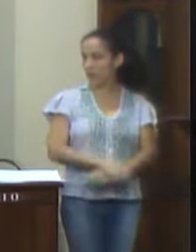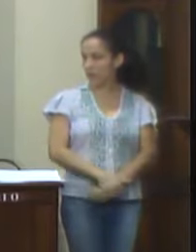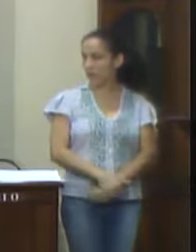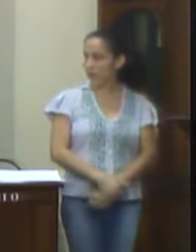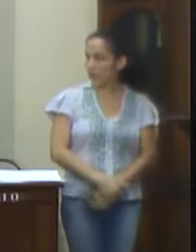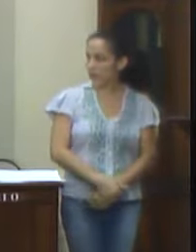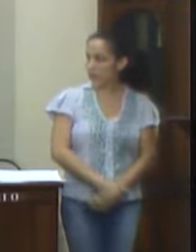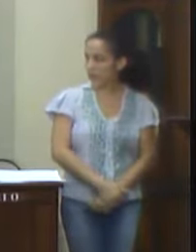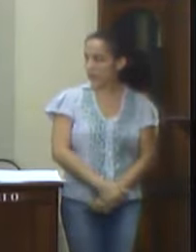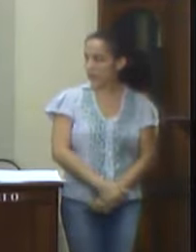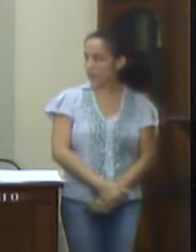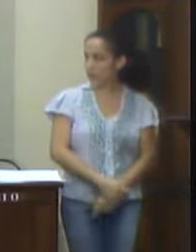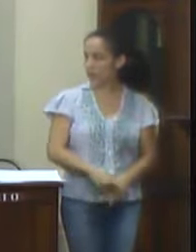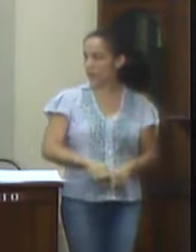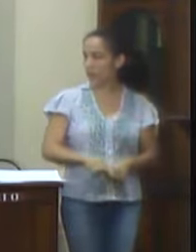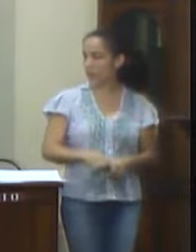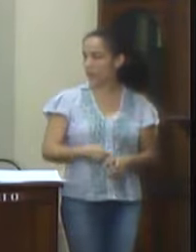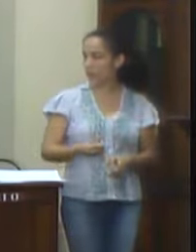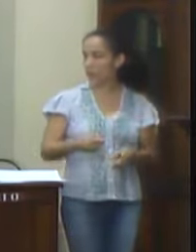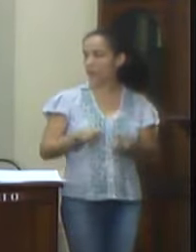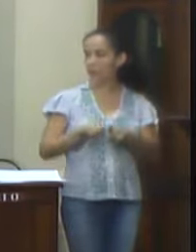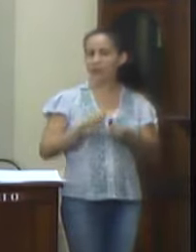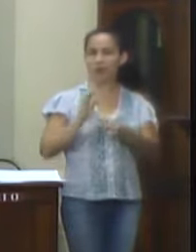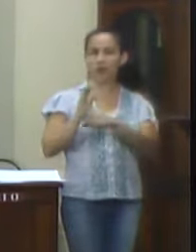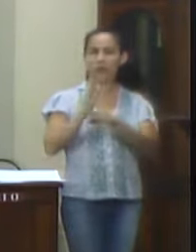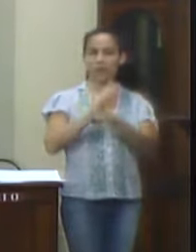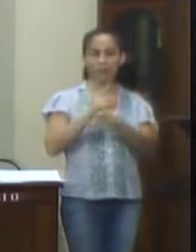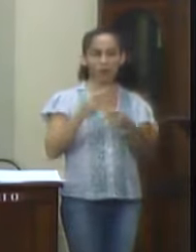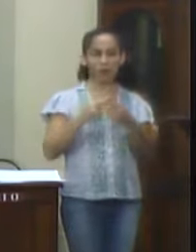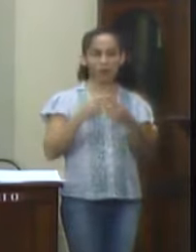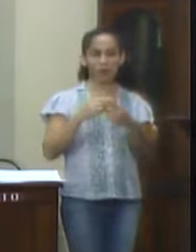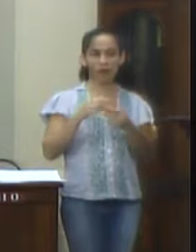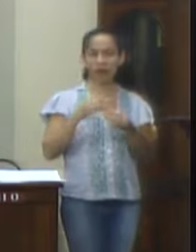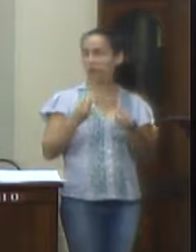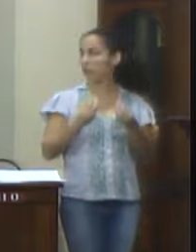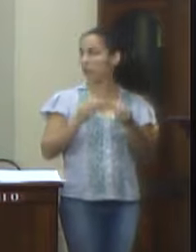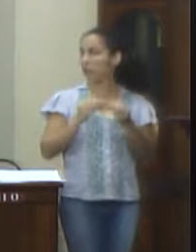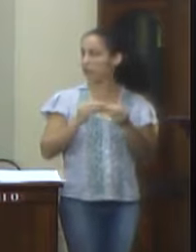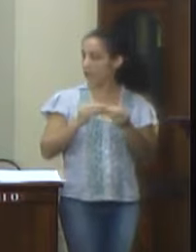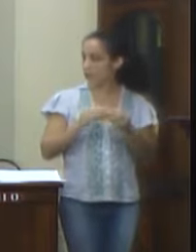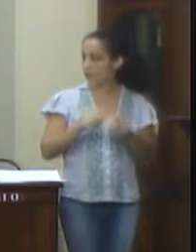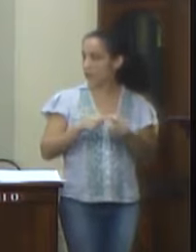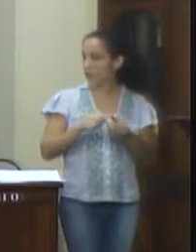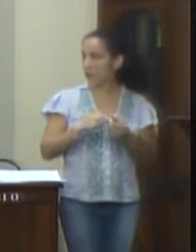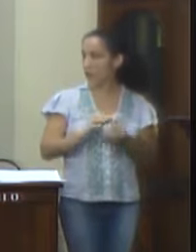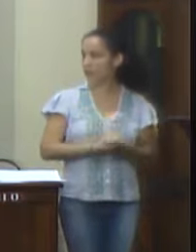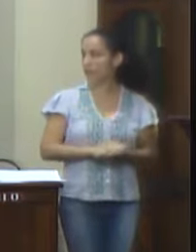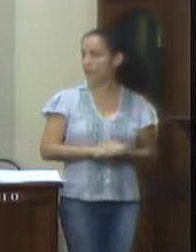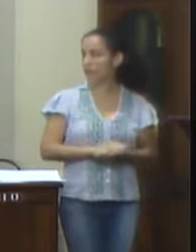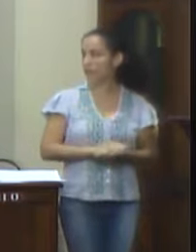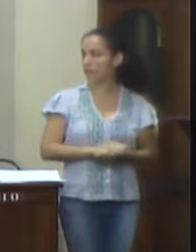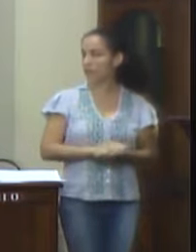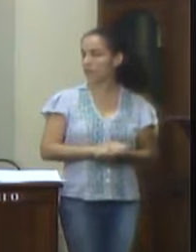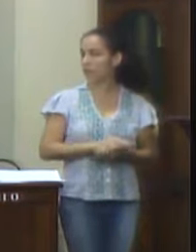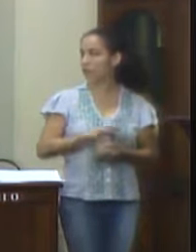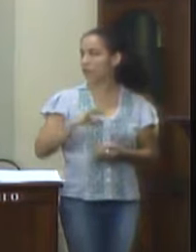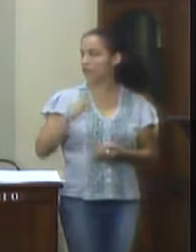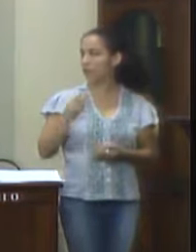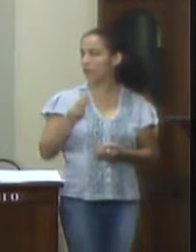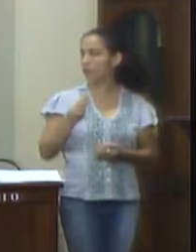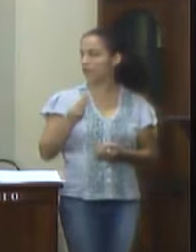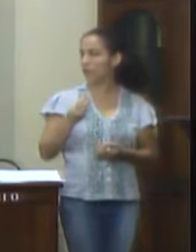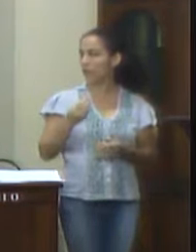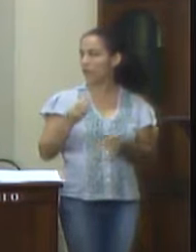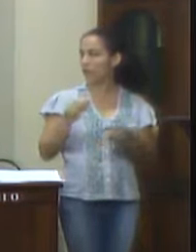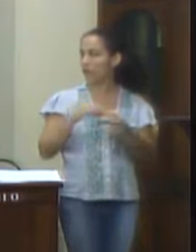Essa é a emenda. Para auxílio de custeio e atendimento prestado à unidade de moradores do Distrito Parapê Una. Isso. Então, a gente vai fazer